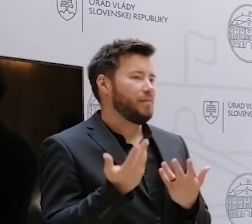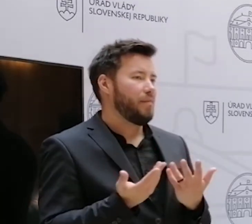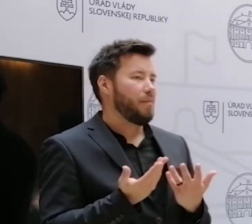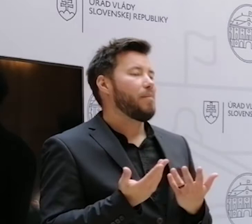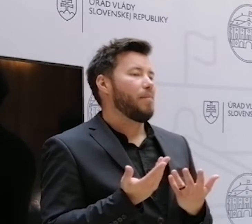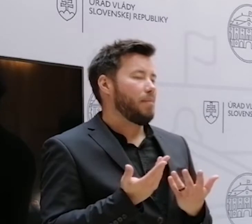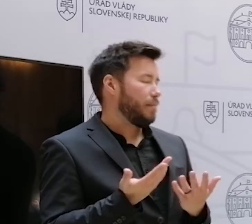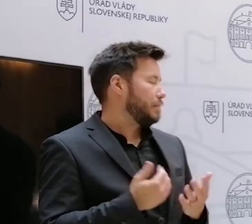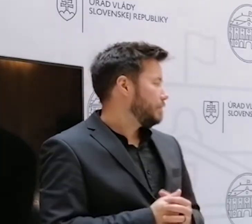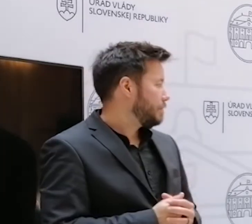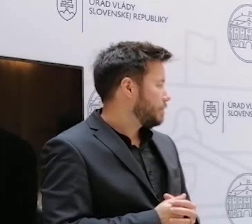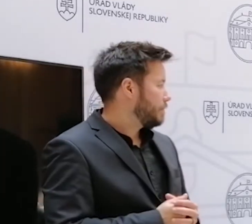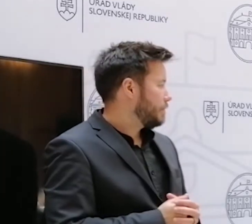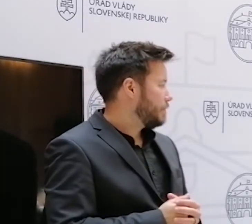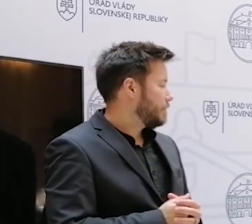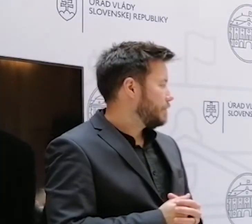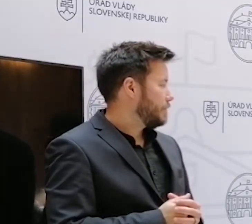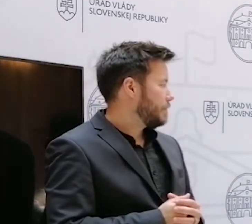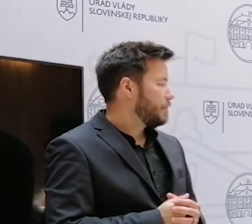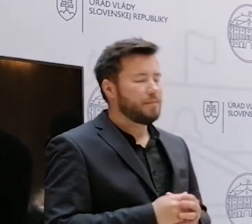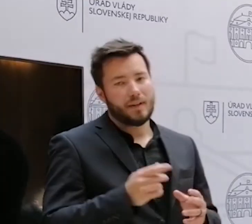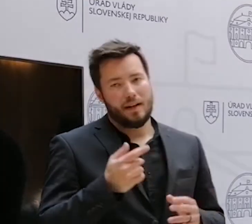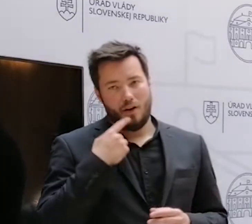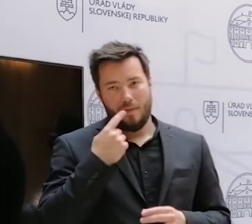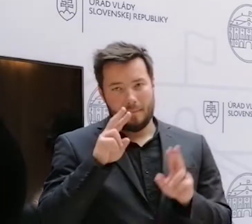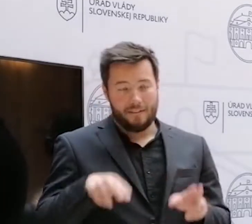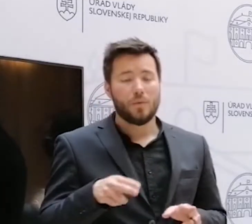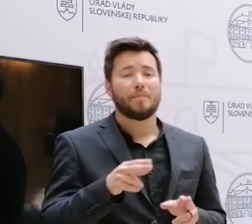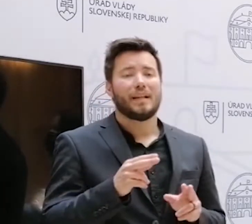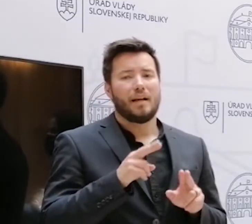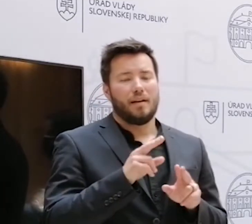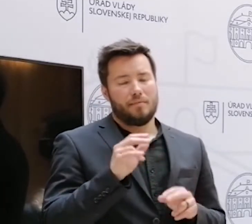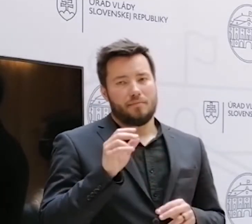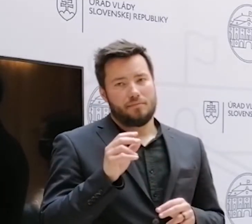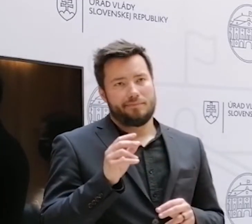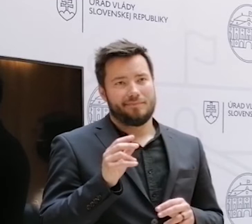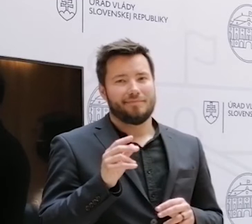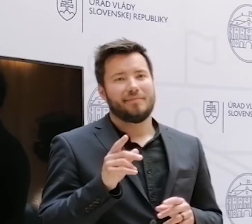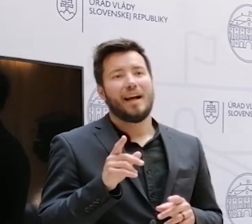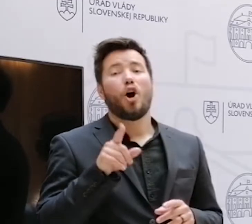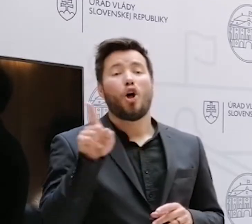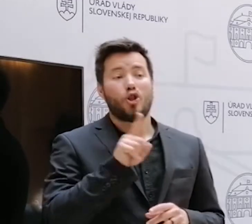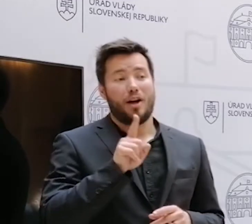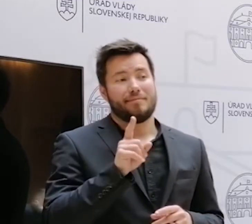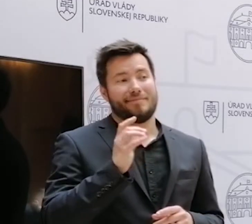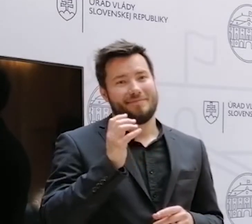informáciu. Pravdou je, že právna úprava predpokladá určitú čestnosť na strane páchateľa,